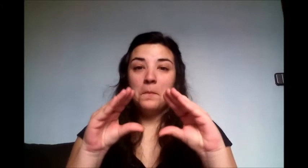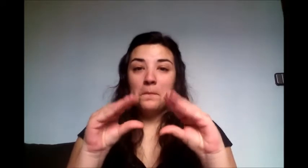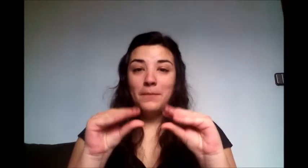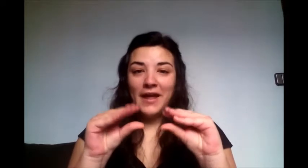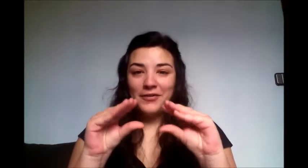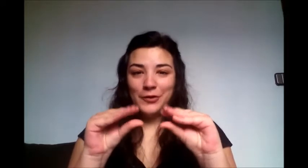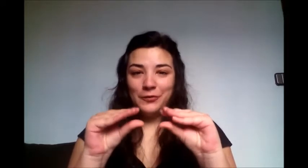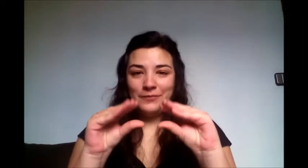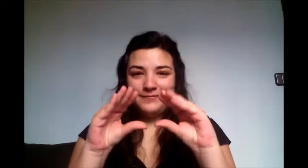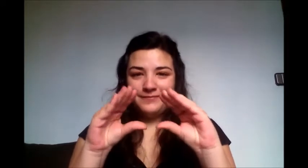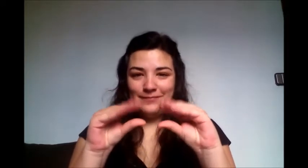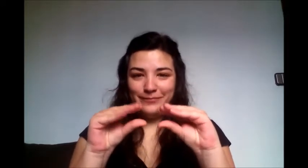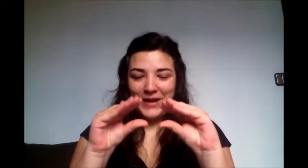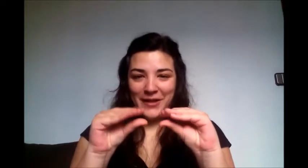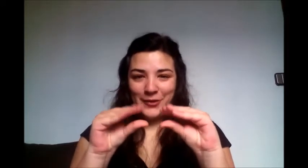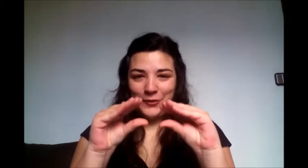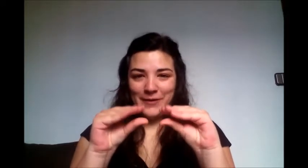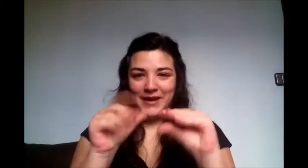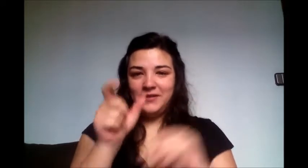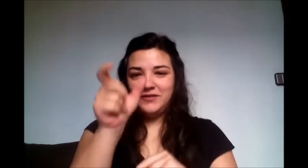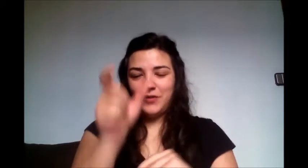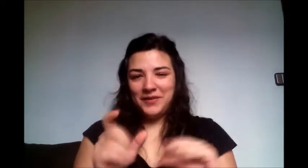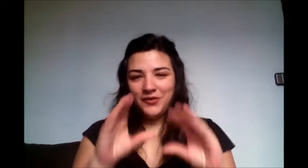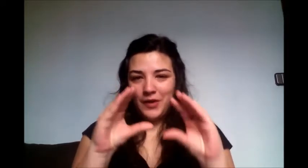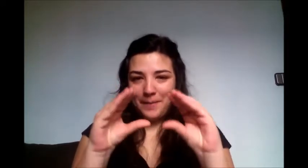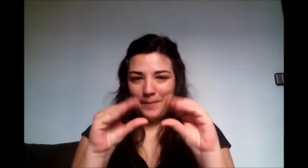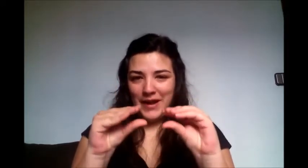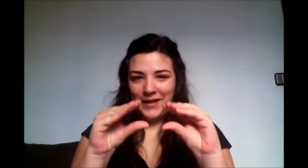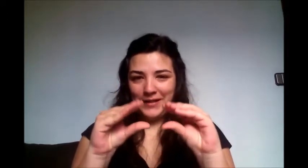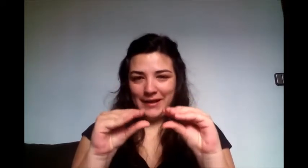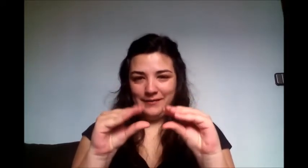Blando, blando, ¿vale? Es una persona blanda.